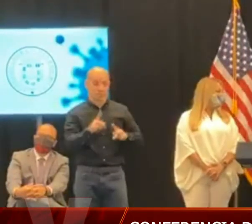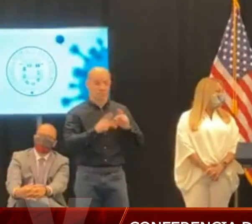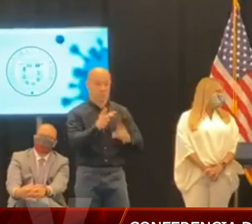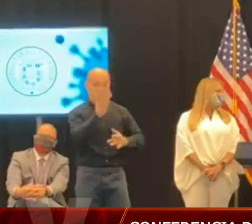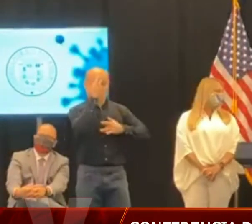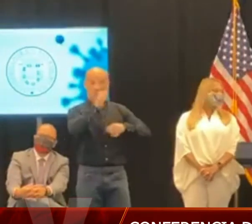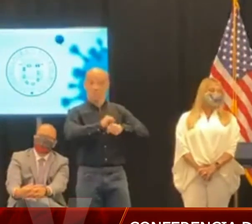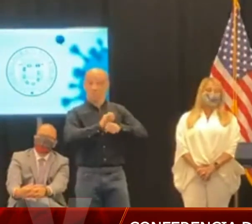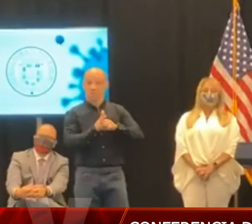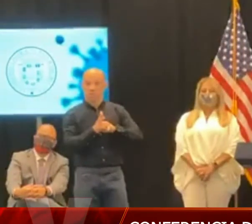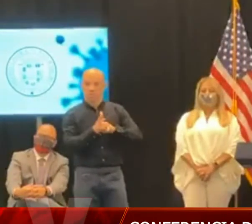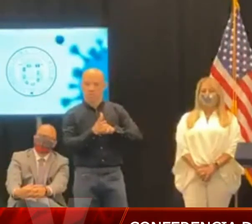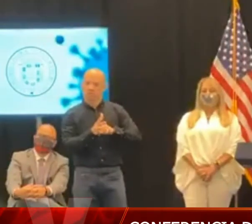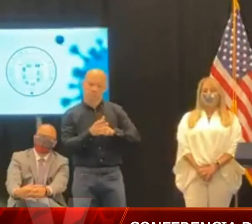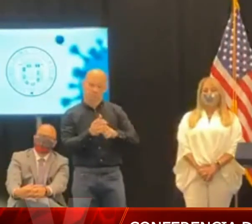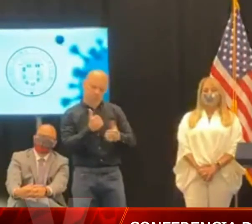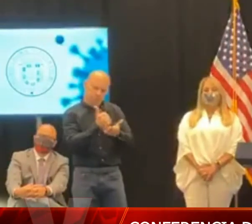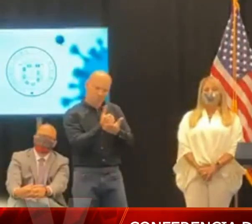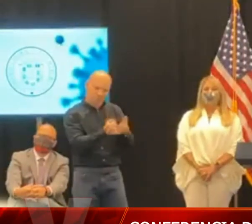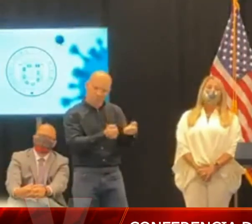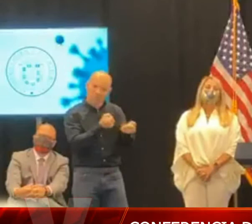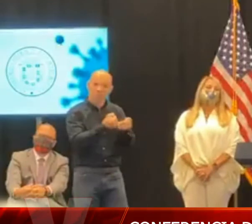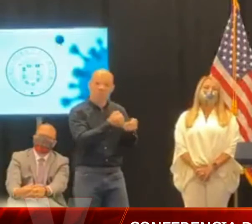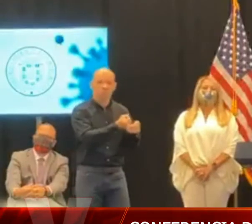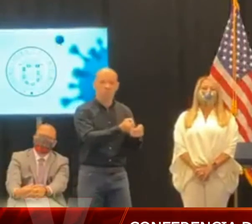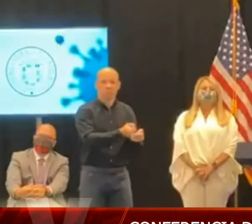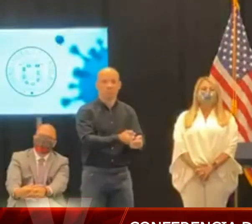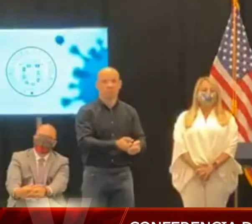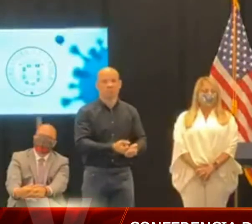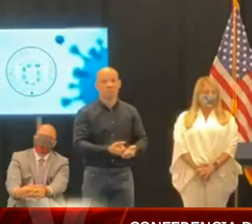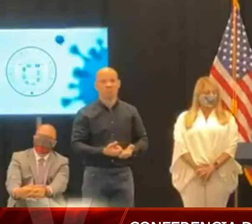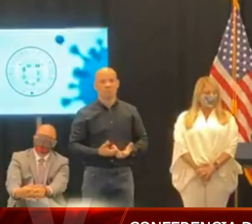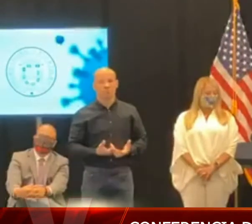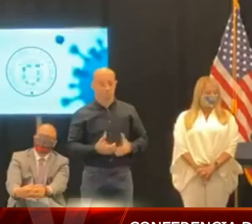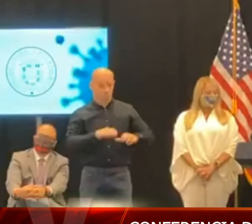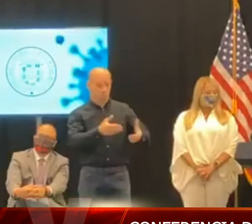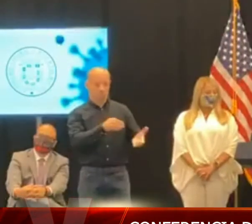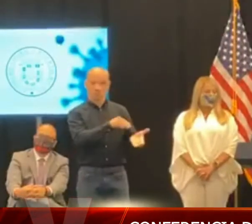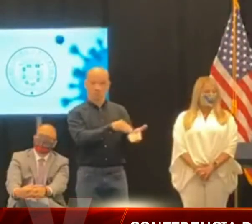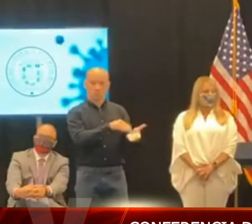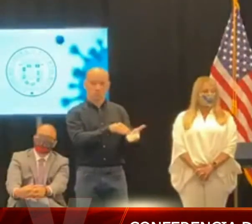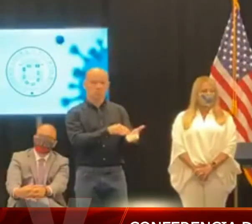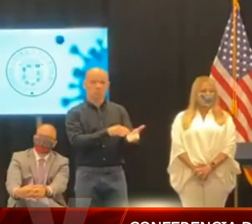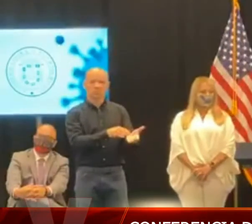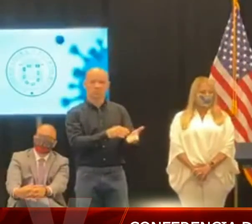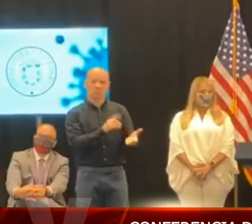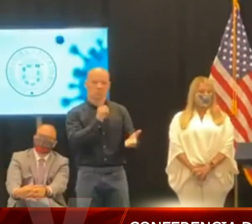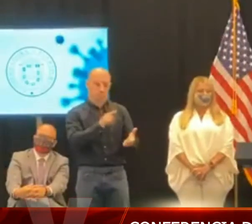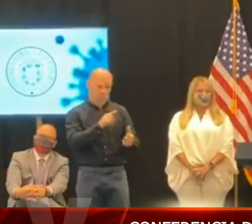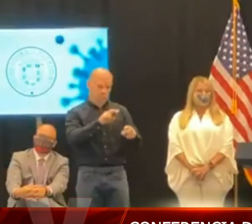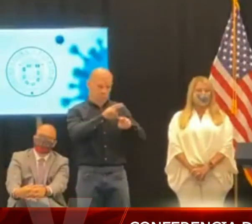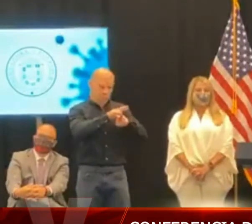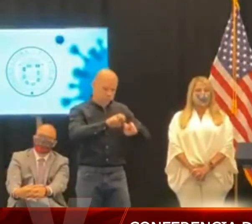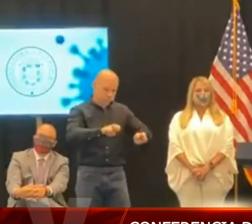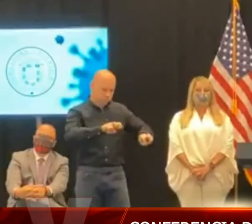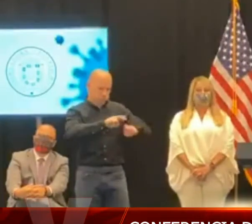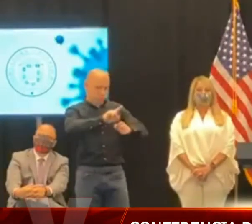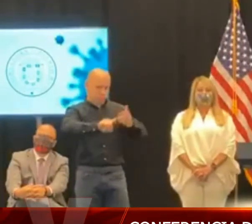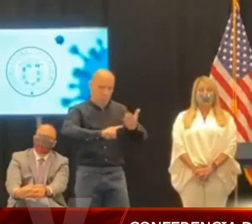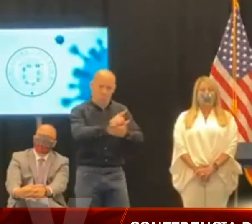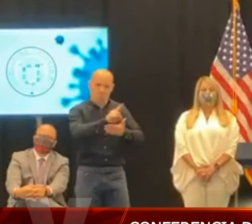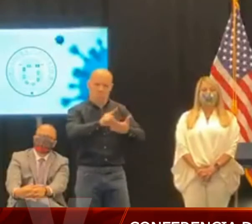este momento histórico. El Task Force Médico ha dedicado muchas horas diseñando